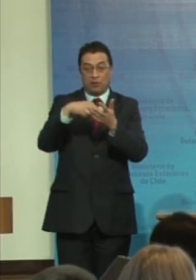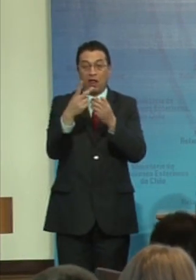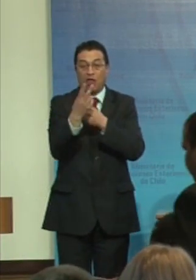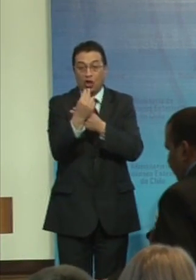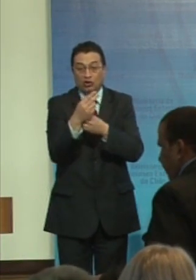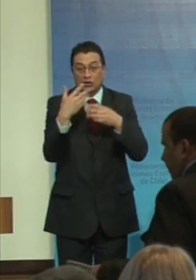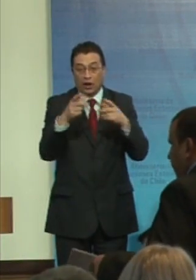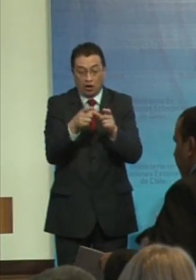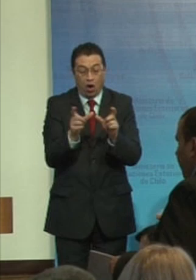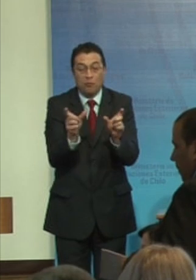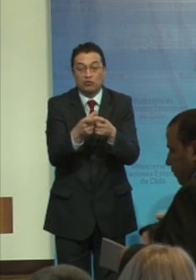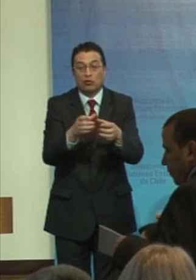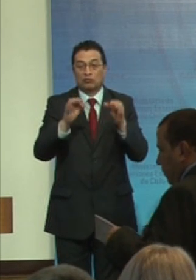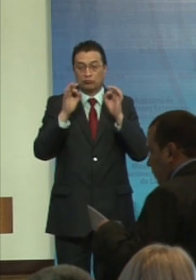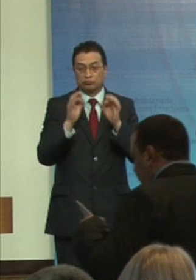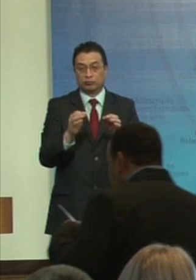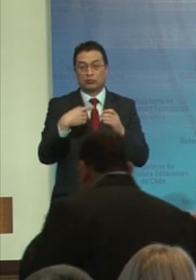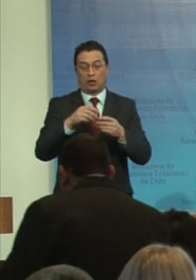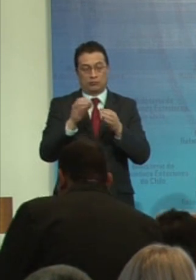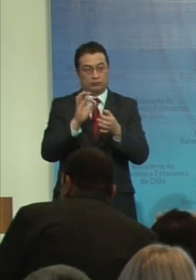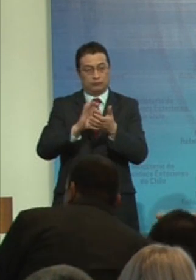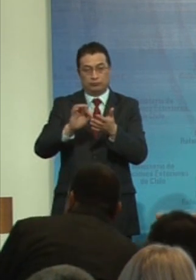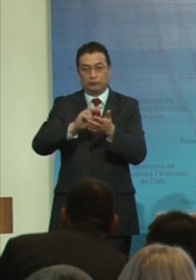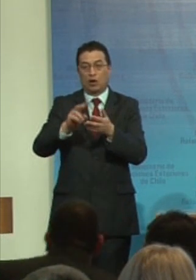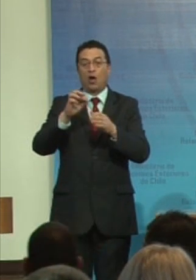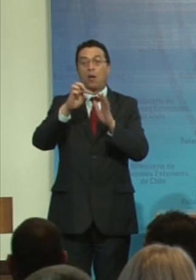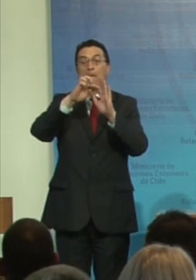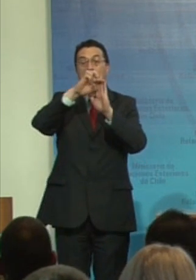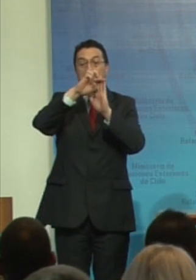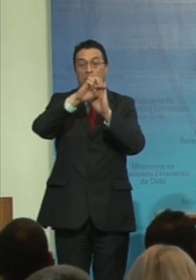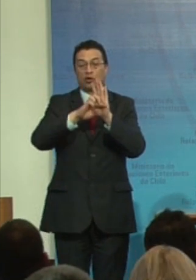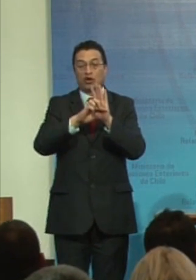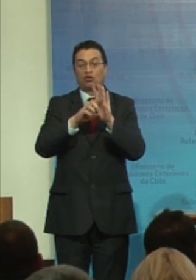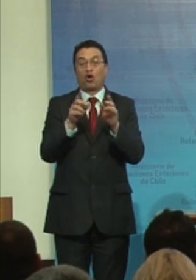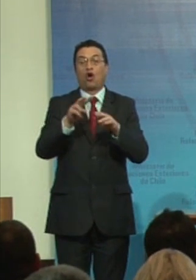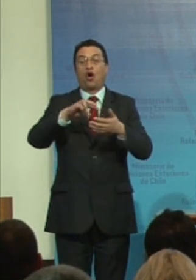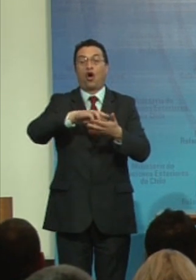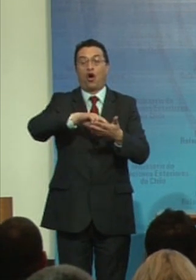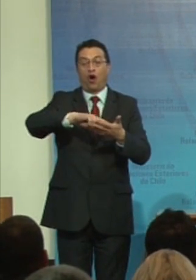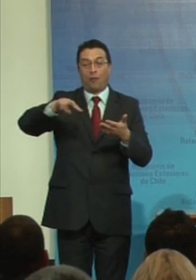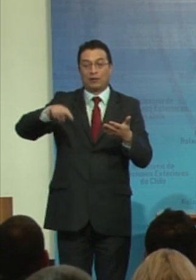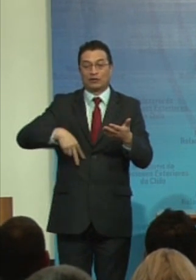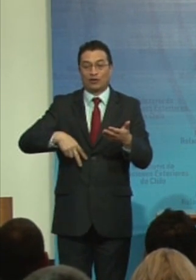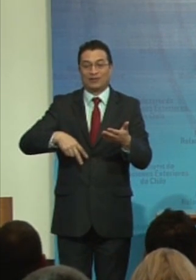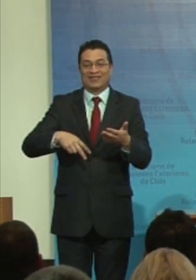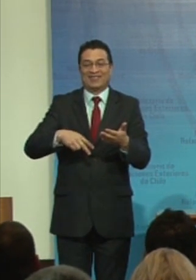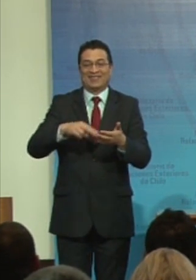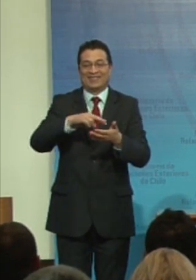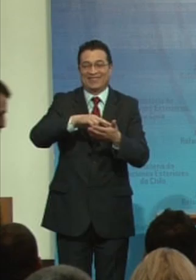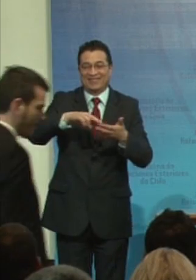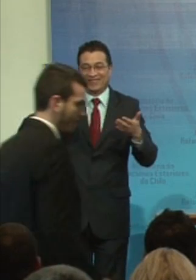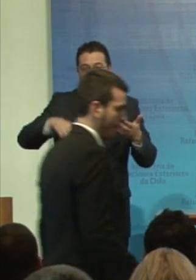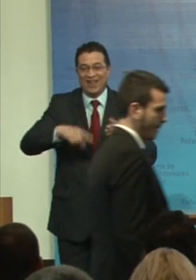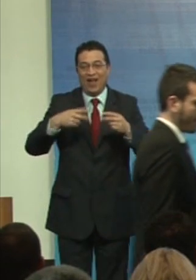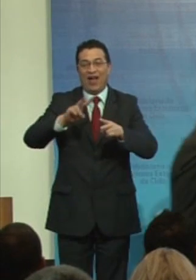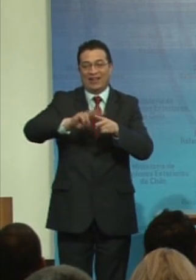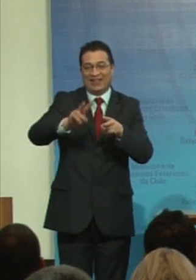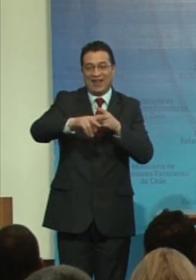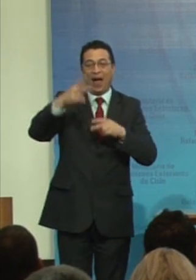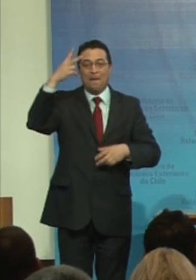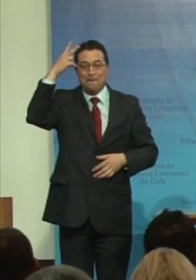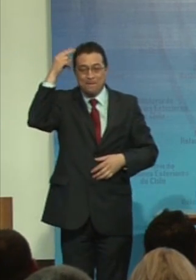que hasta el 2006 elabora el proyecto de convención. Cómo no olvidar los trabajos preparatorios que se hicieron en México